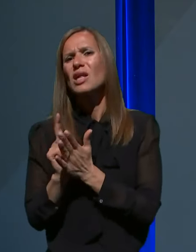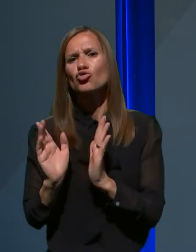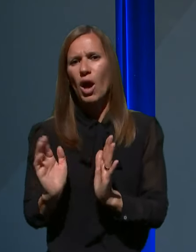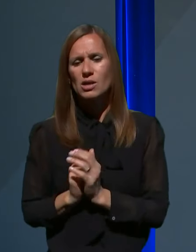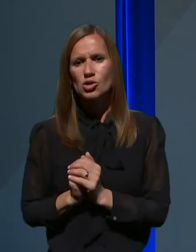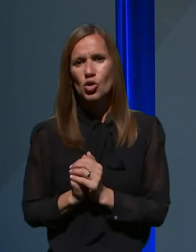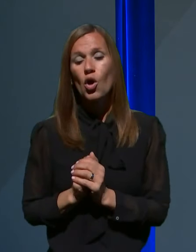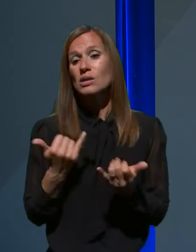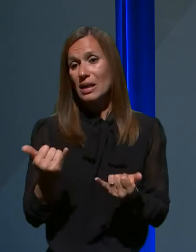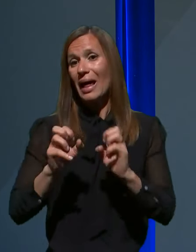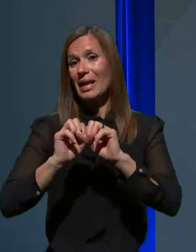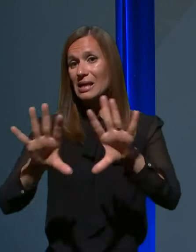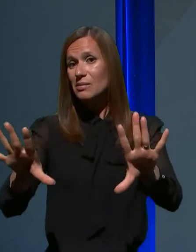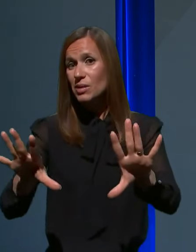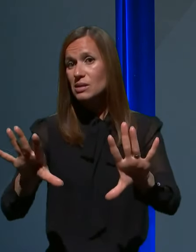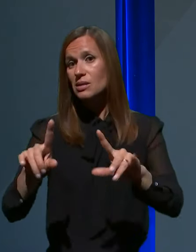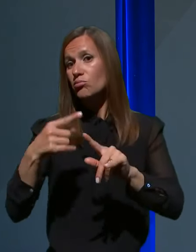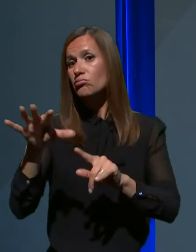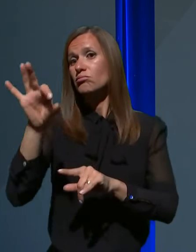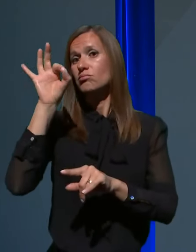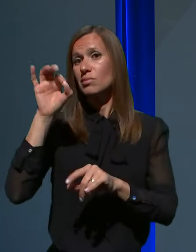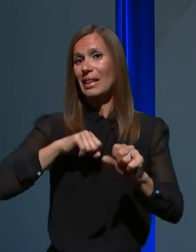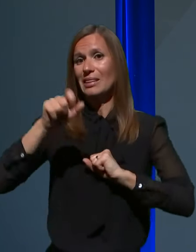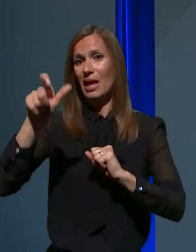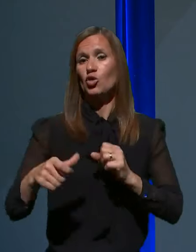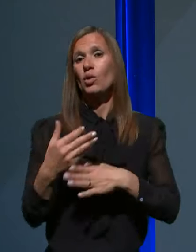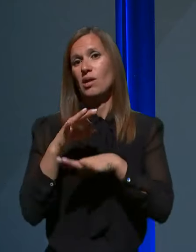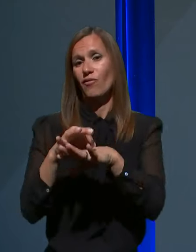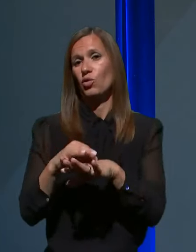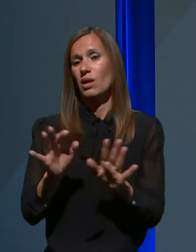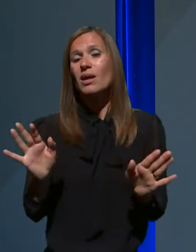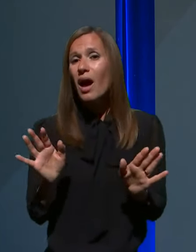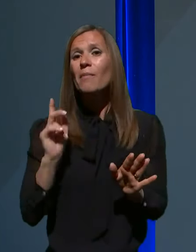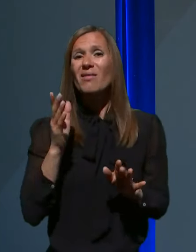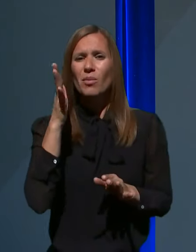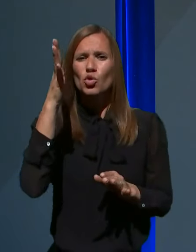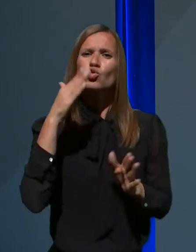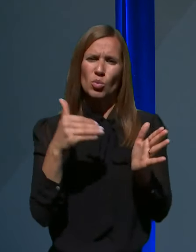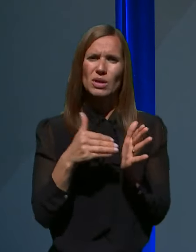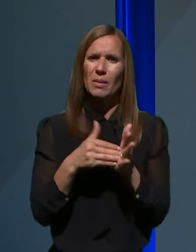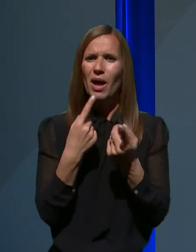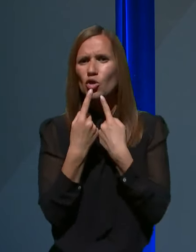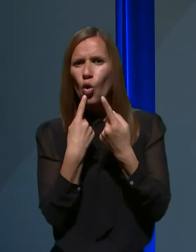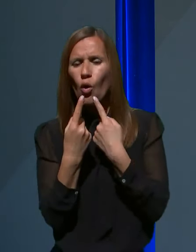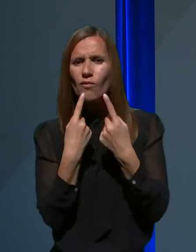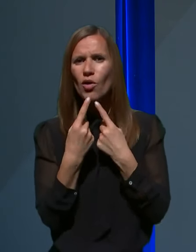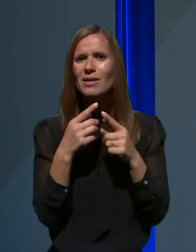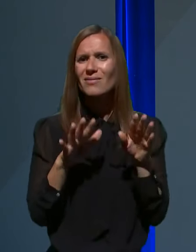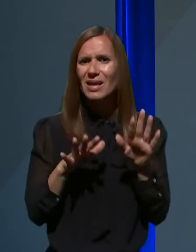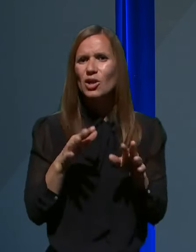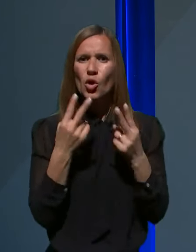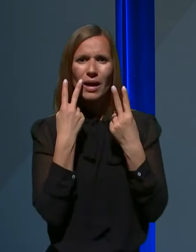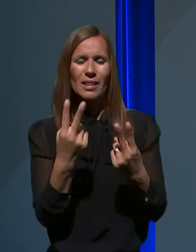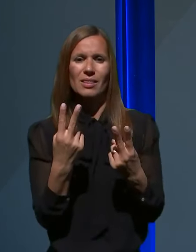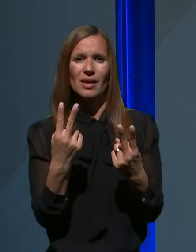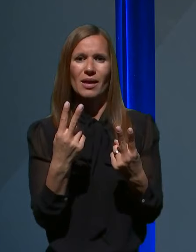pač videli, kakšno bo naprej vodenje. Bo pa verjetno v bodoče potreben en dogovor, sveda glede tudi